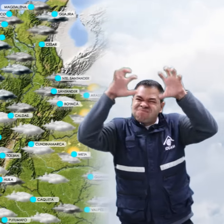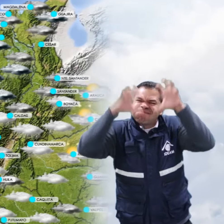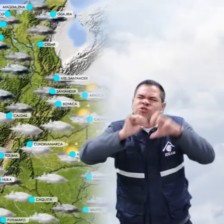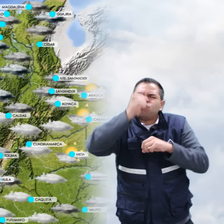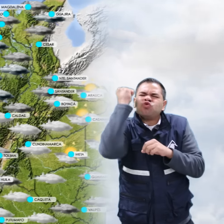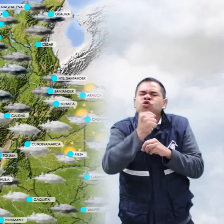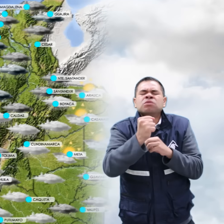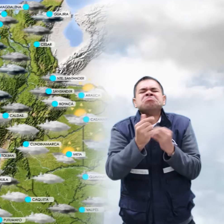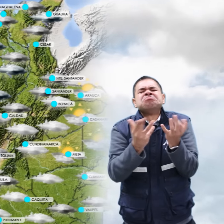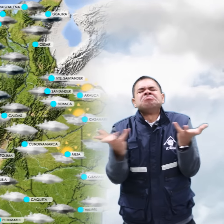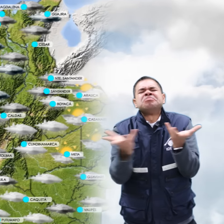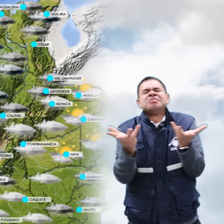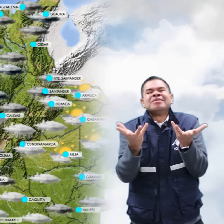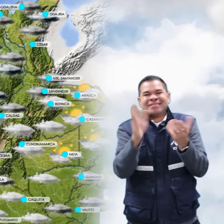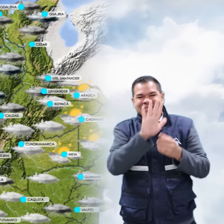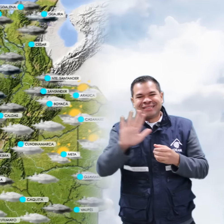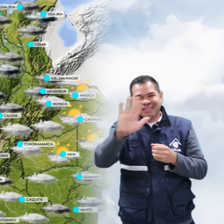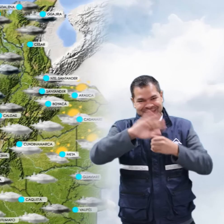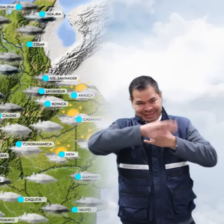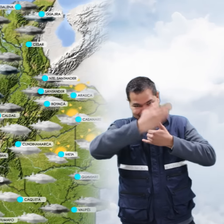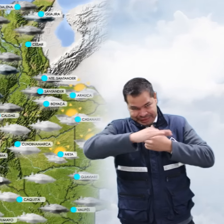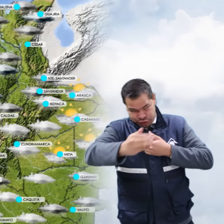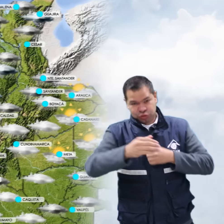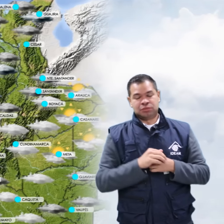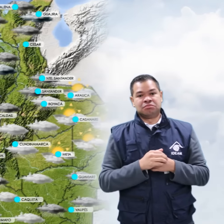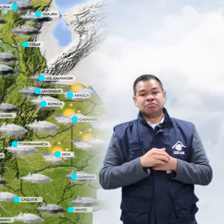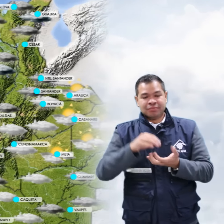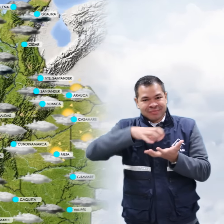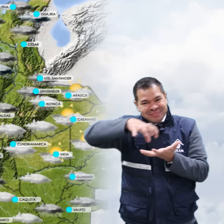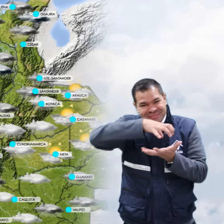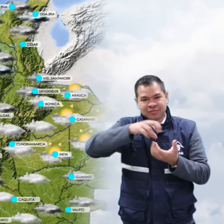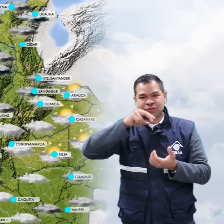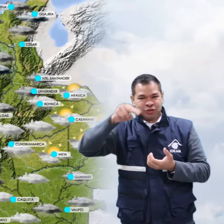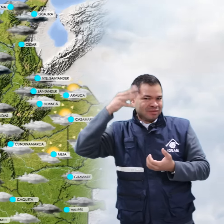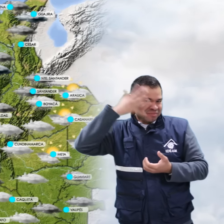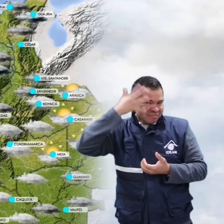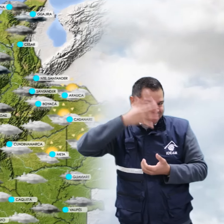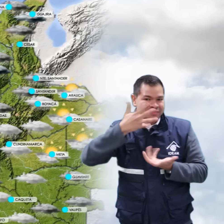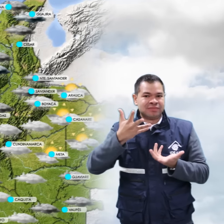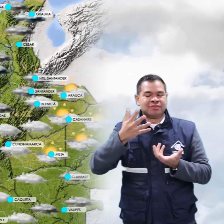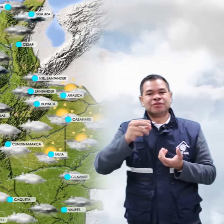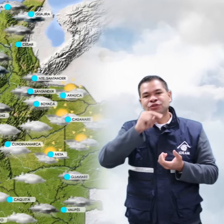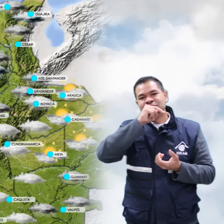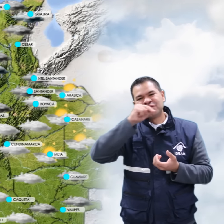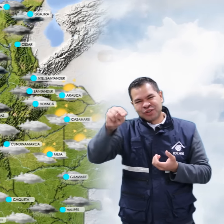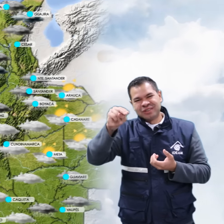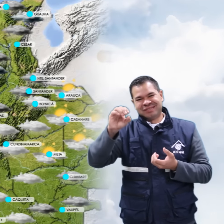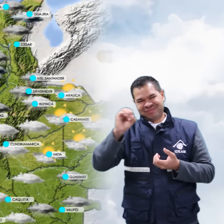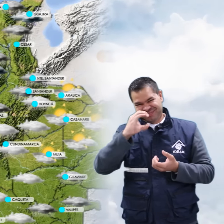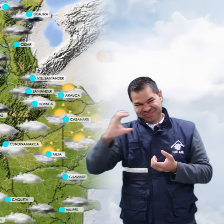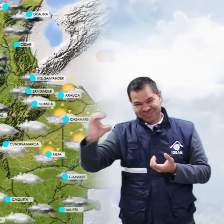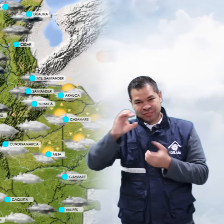presenten en diversos sectores del departamento de Antioquia, Los Santanderes, la parte noroccidental de